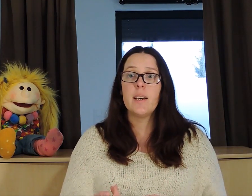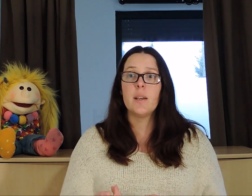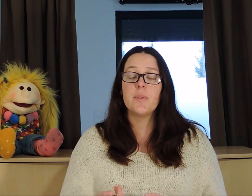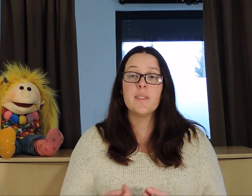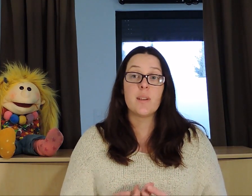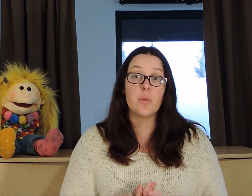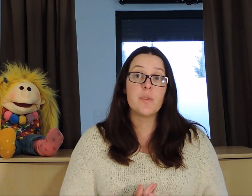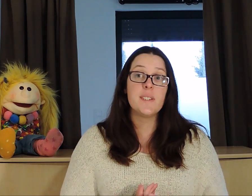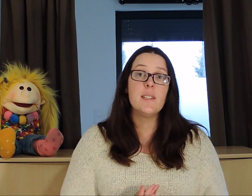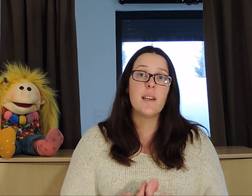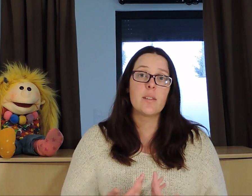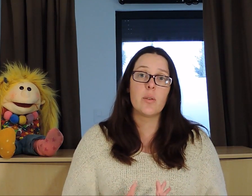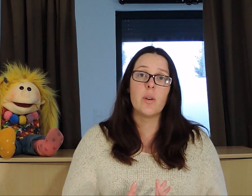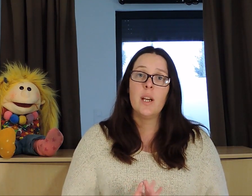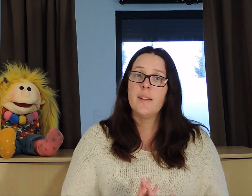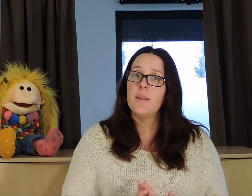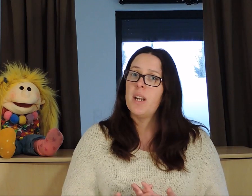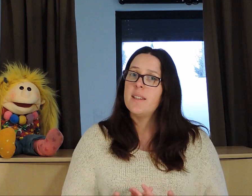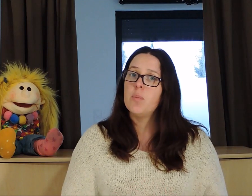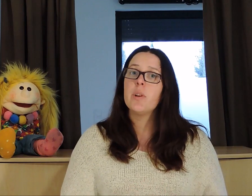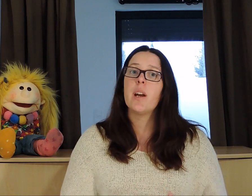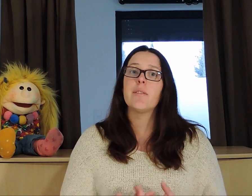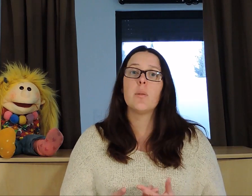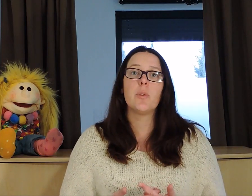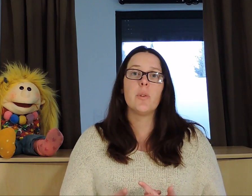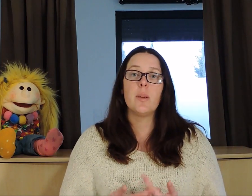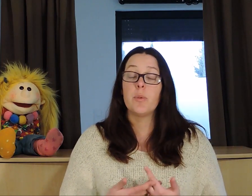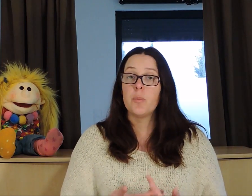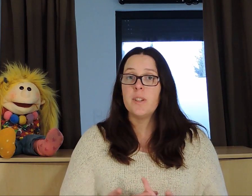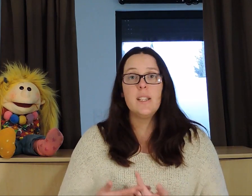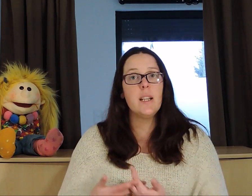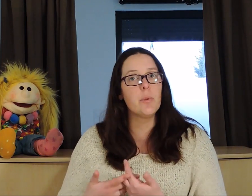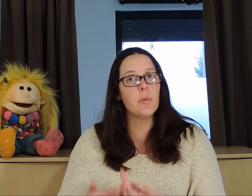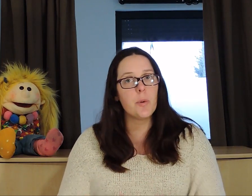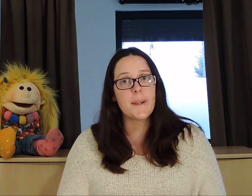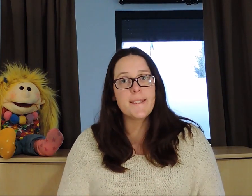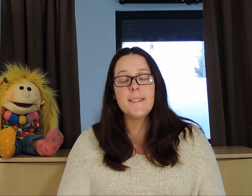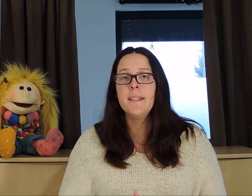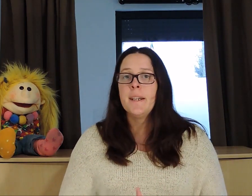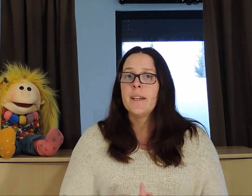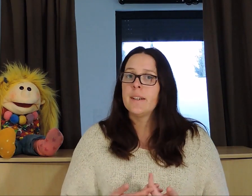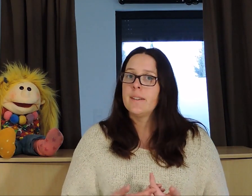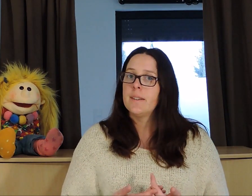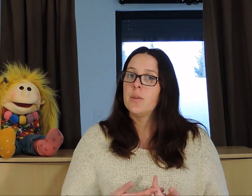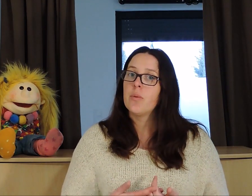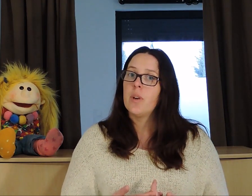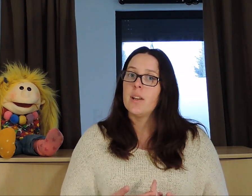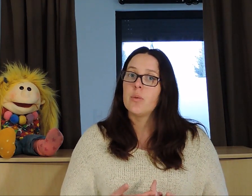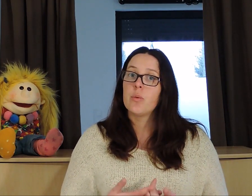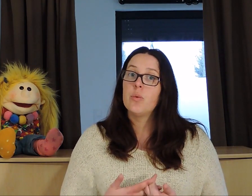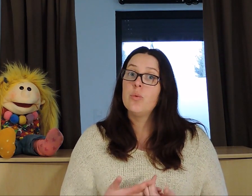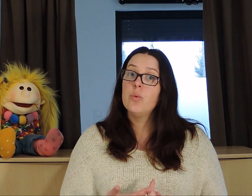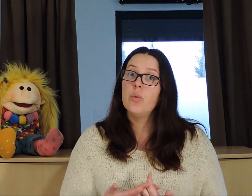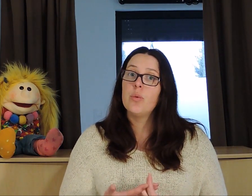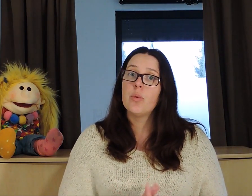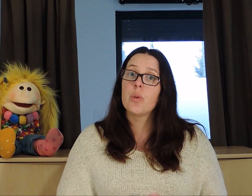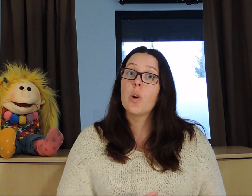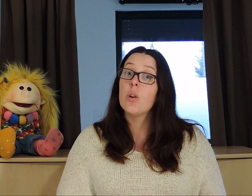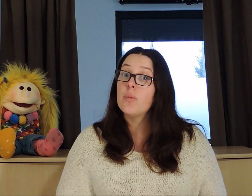Et puis ça peut aussi être des maladies plus graves, comme les pneumomies, les pneumopathies. Donc voilà, d'où une grande